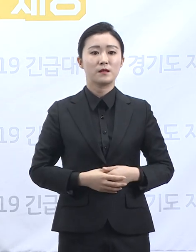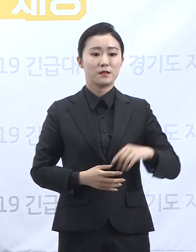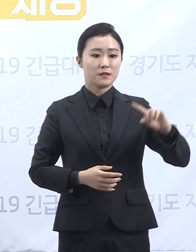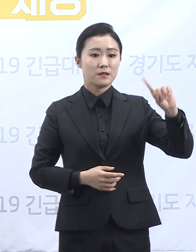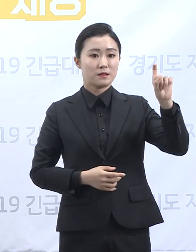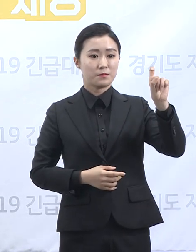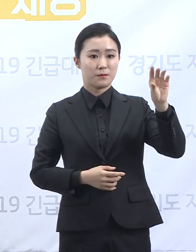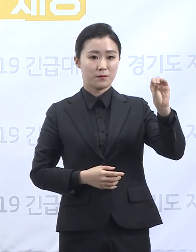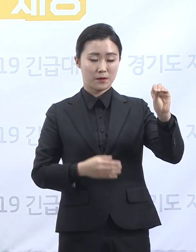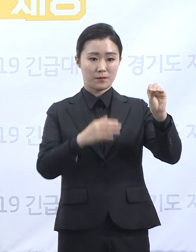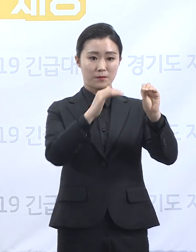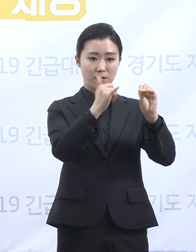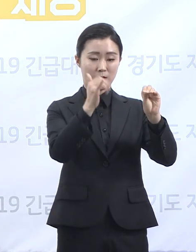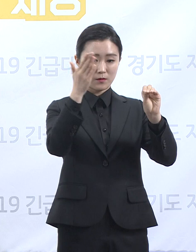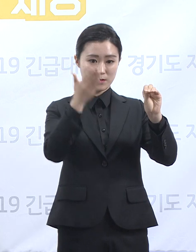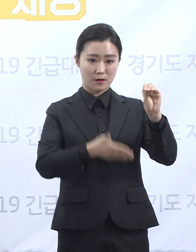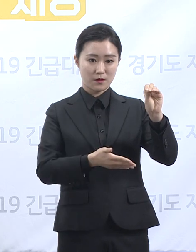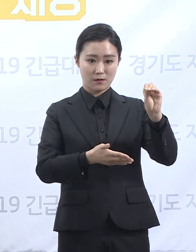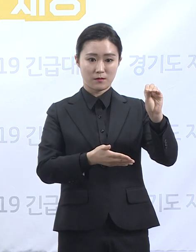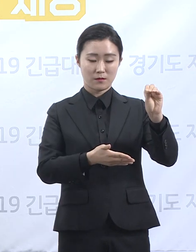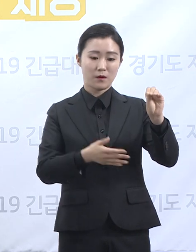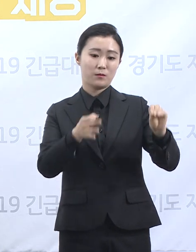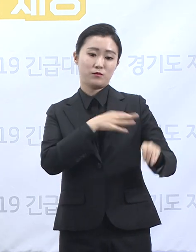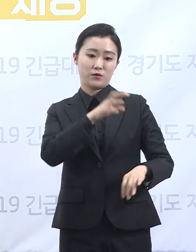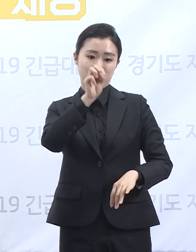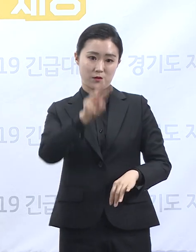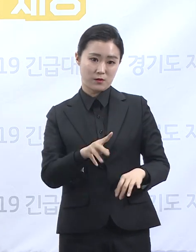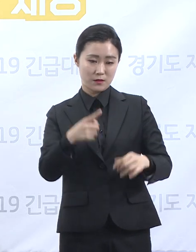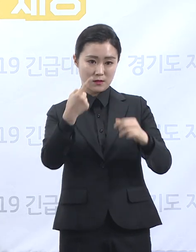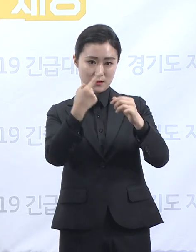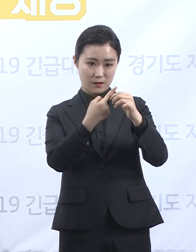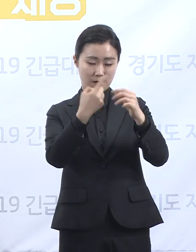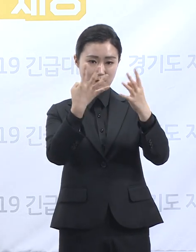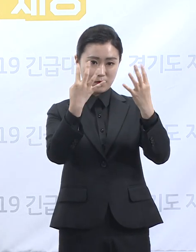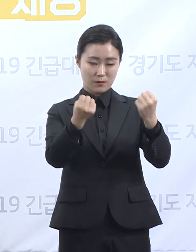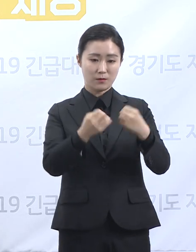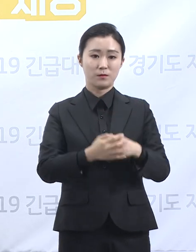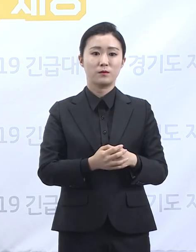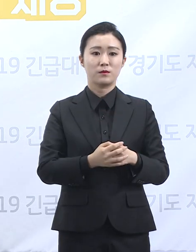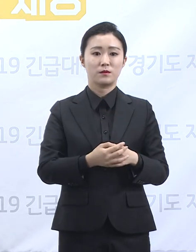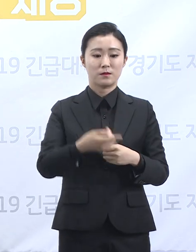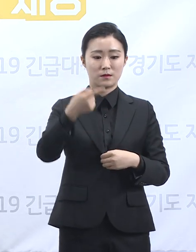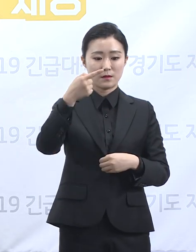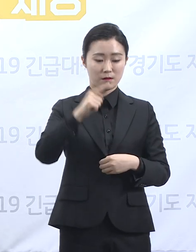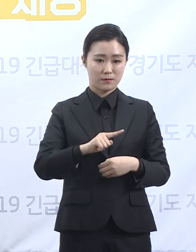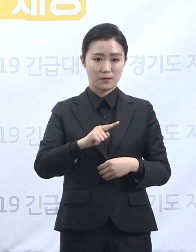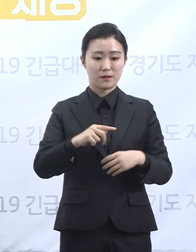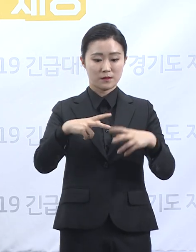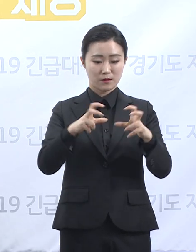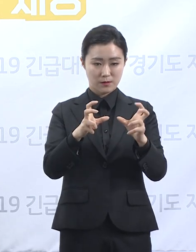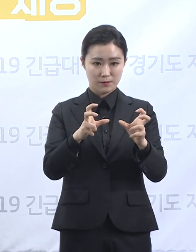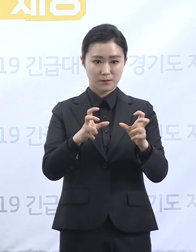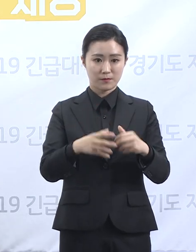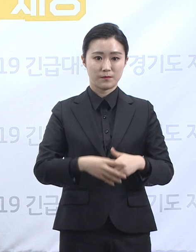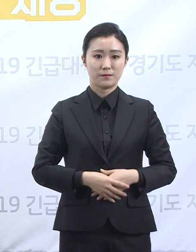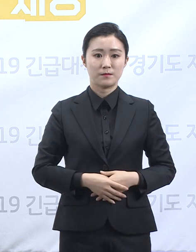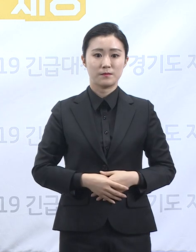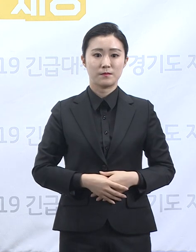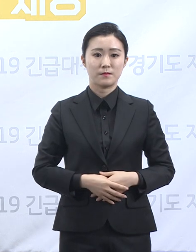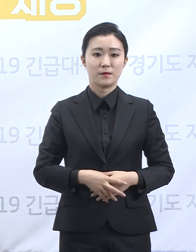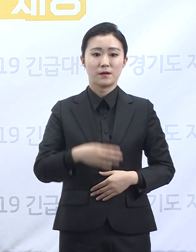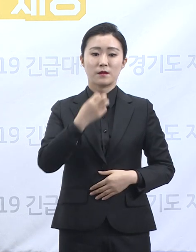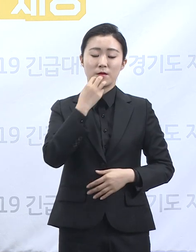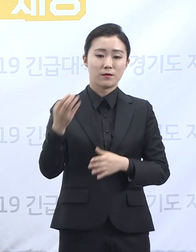18명으로 가장 높고 다음 부천시 16.7명, 성남시 16.2명 순입니다. 경기도